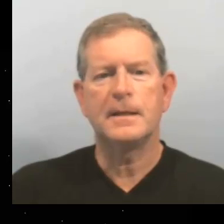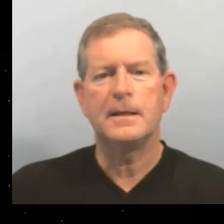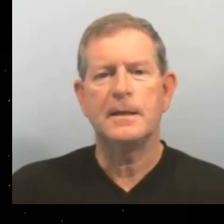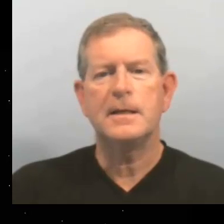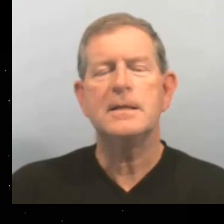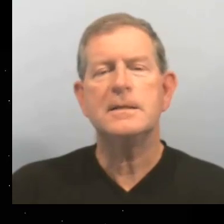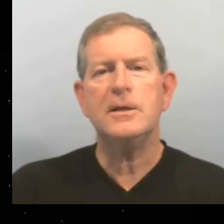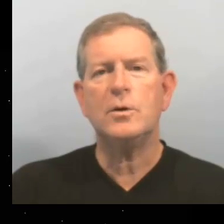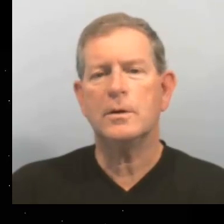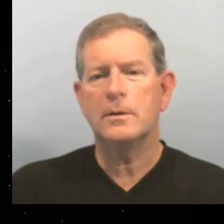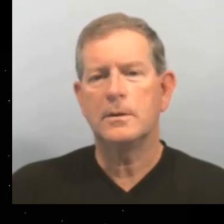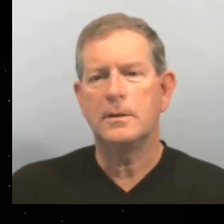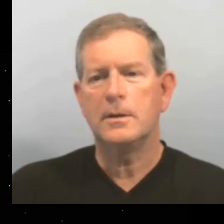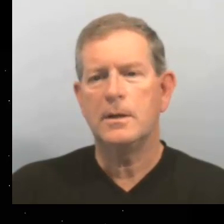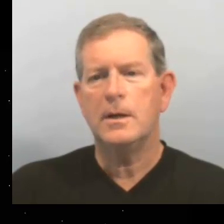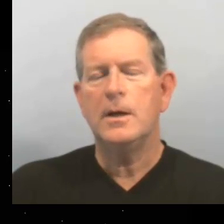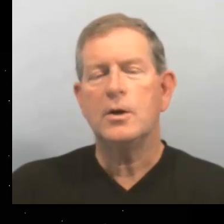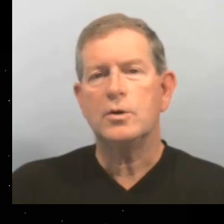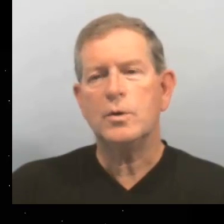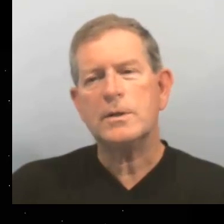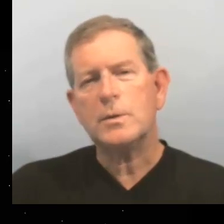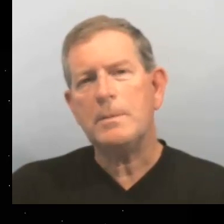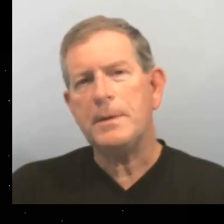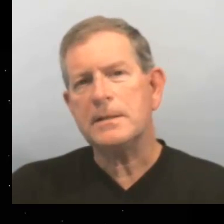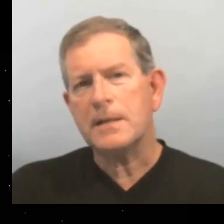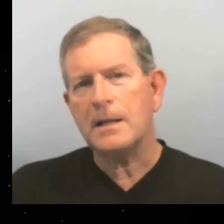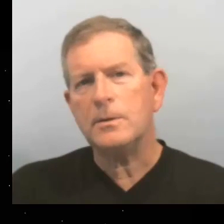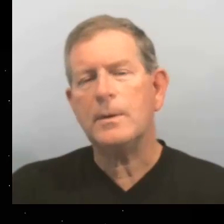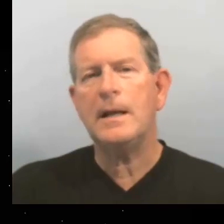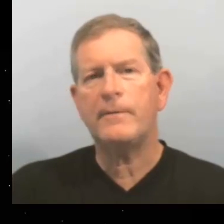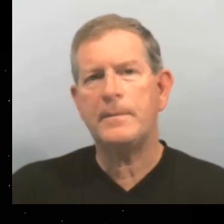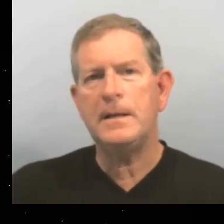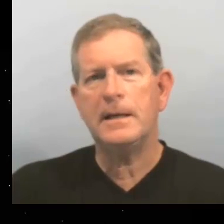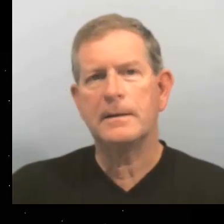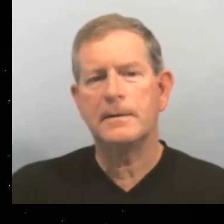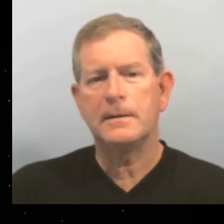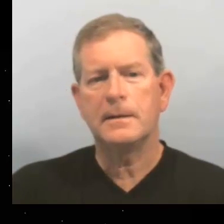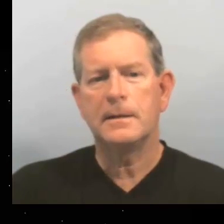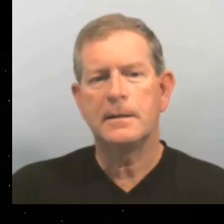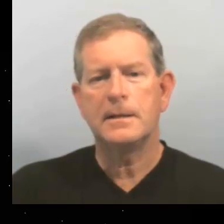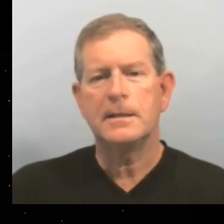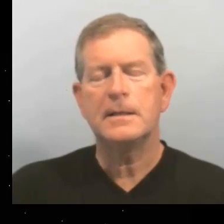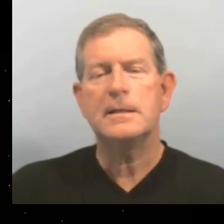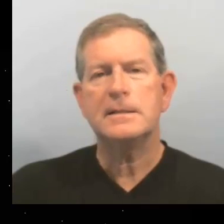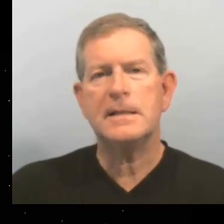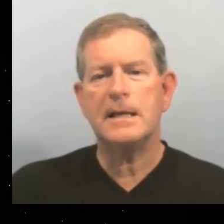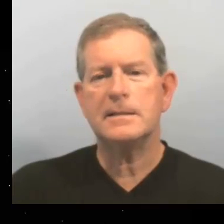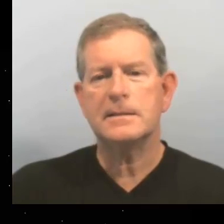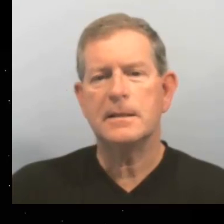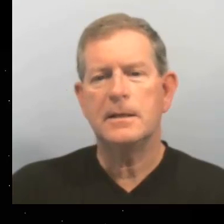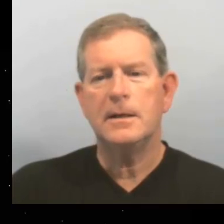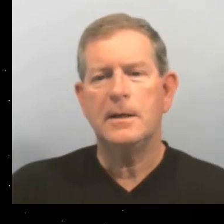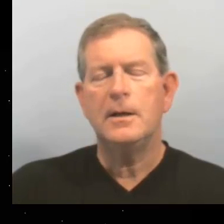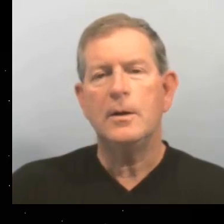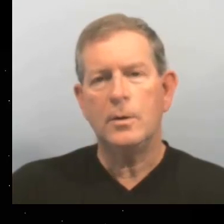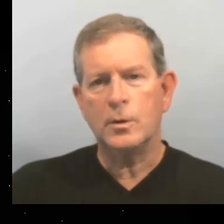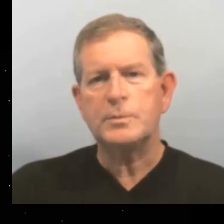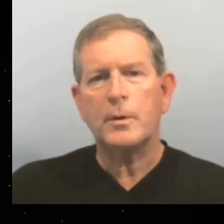5. Yo estoy pensando en la familia. 6.